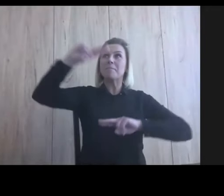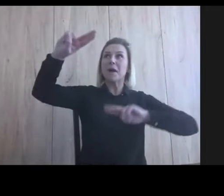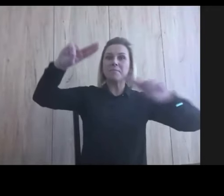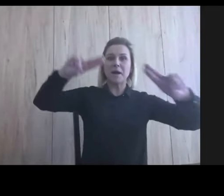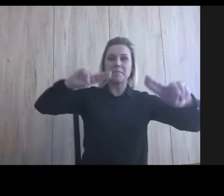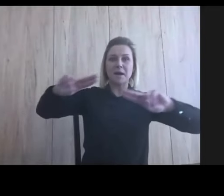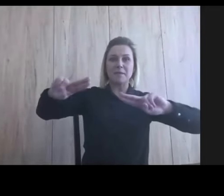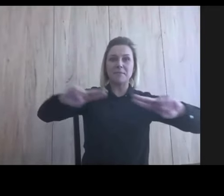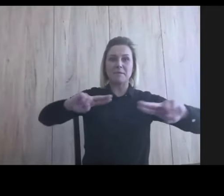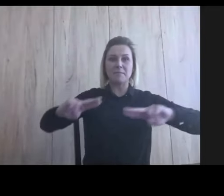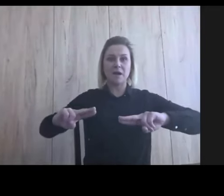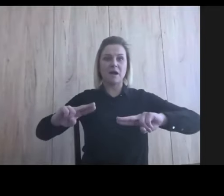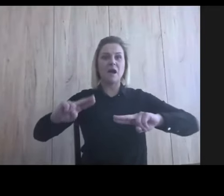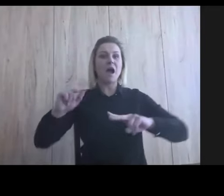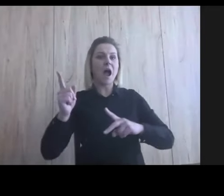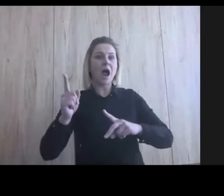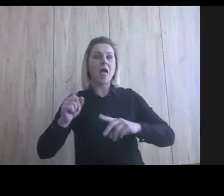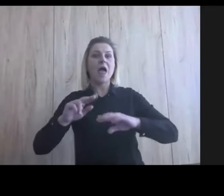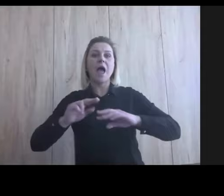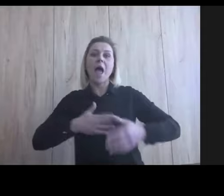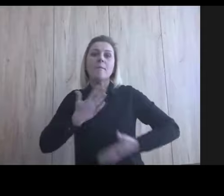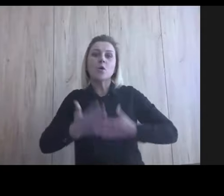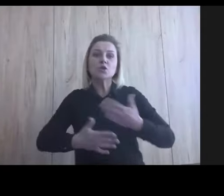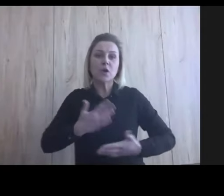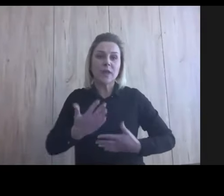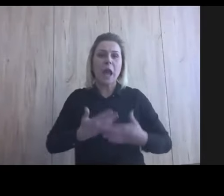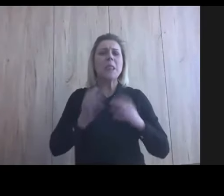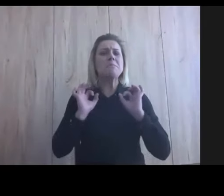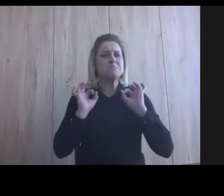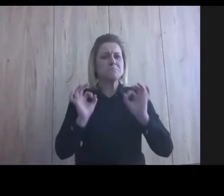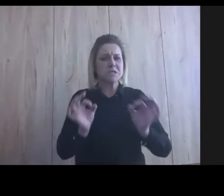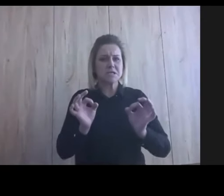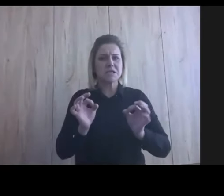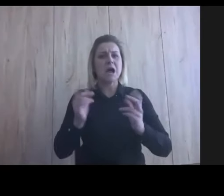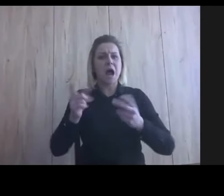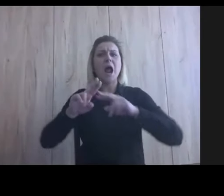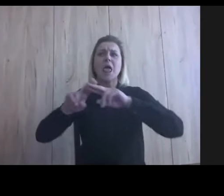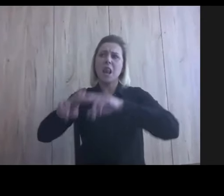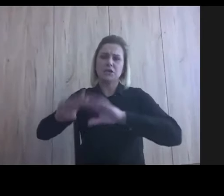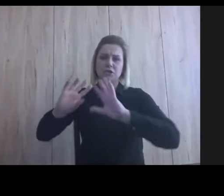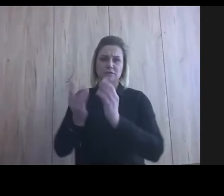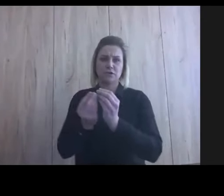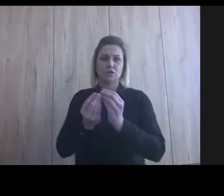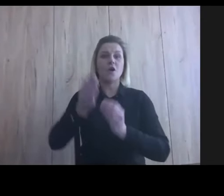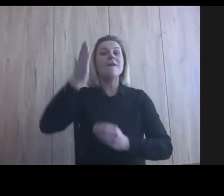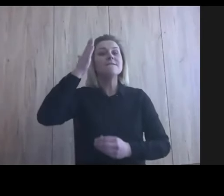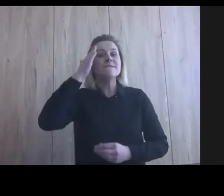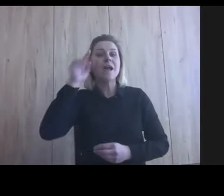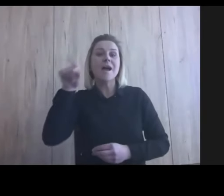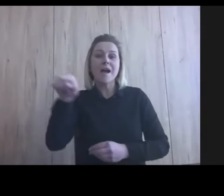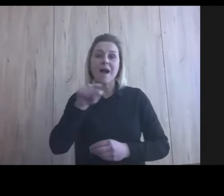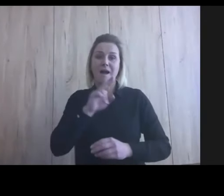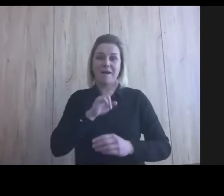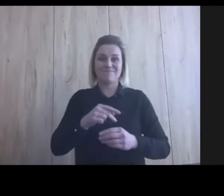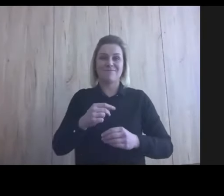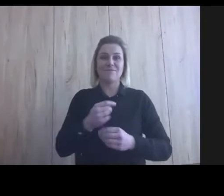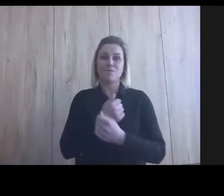etykietyzacja u niego będzie leżeć. Emocjonalnie wszystko będzie okej. On wie, że kobieta, która darzy go uczuciem, to